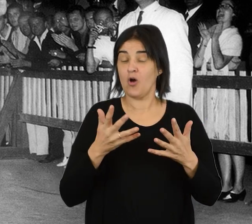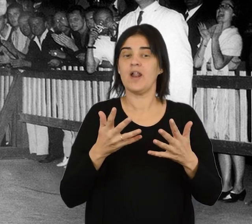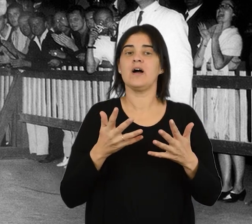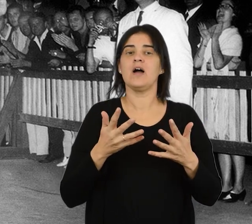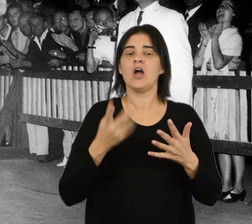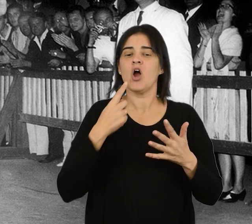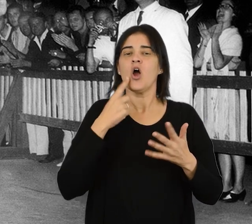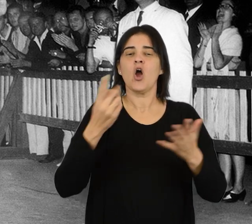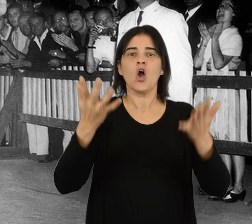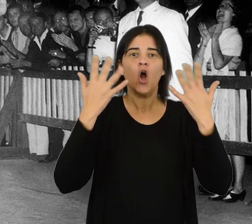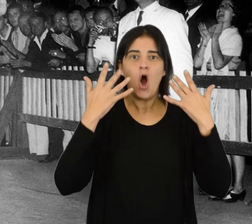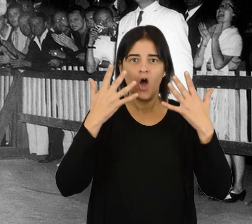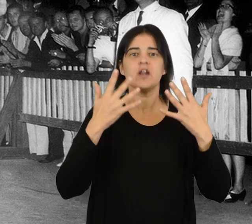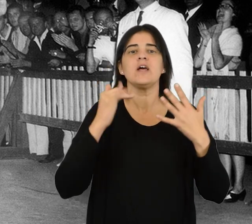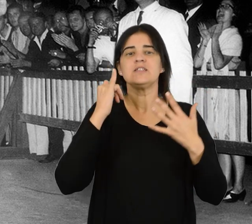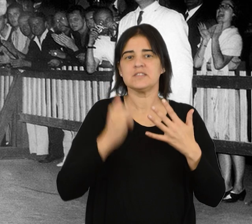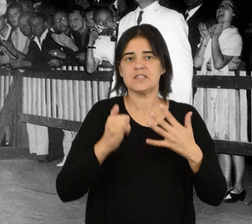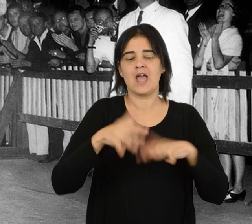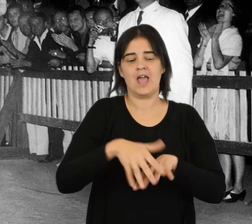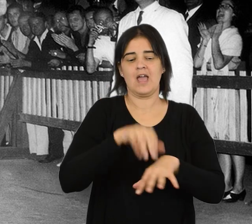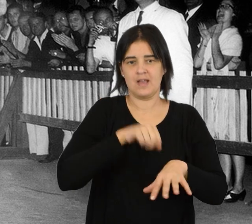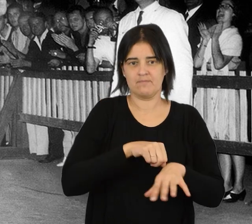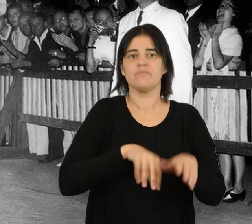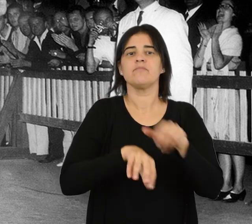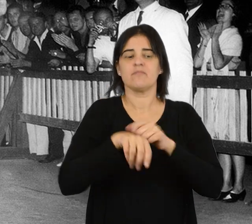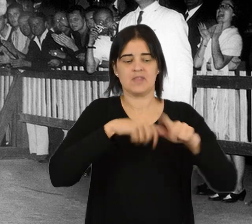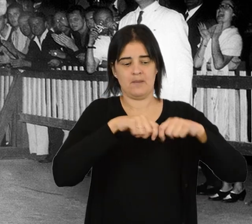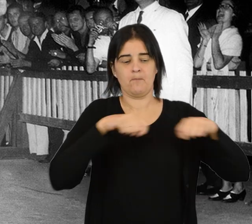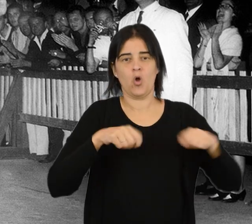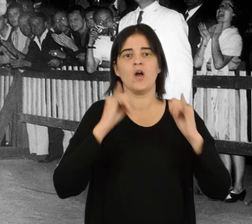consigue corriendo con calzado deportivo.